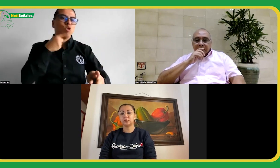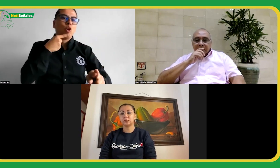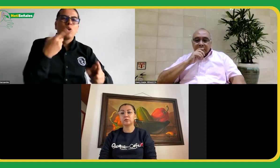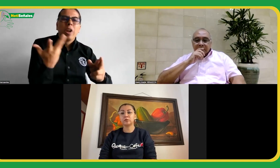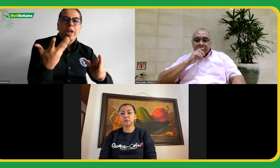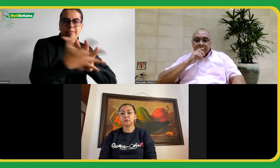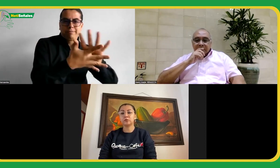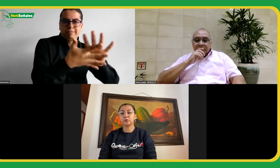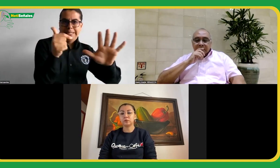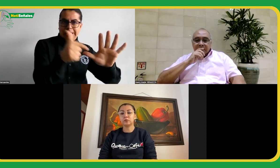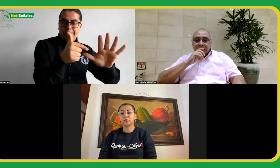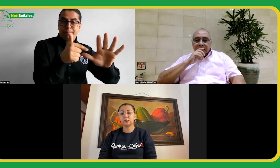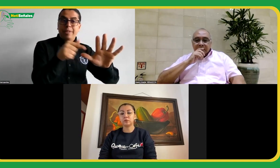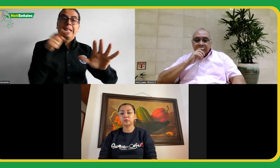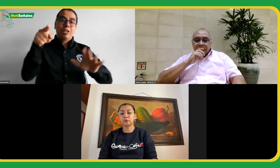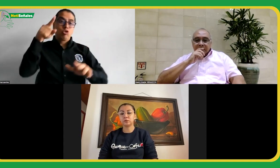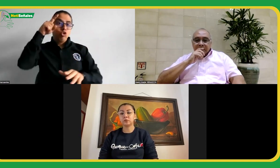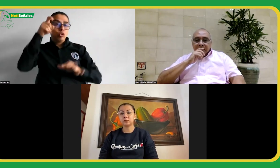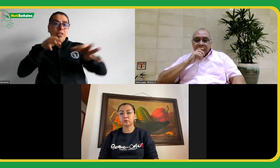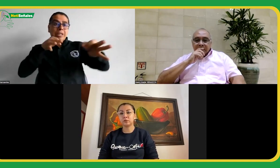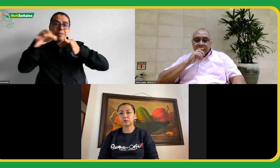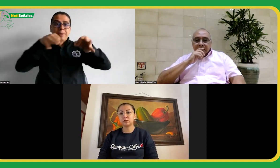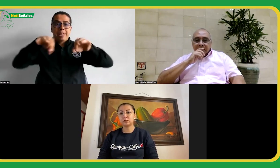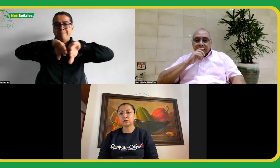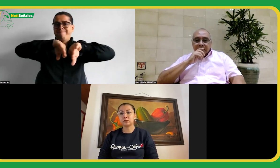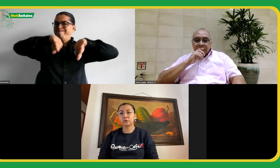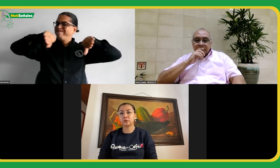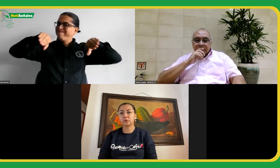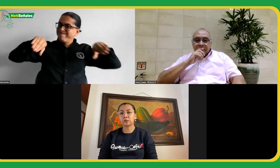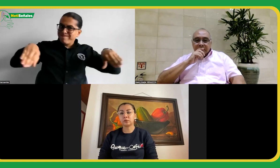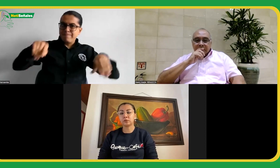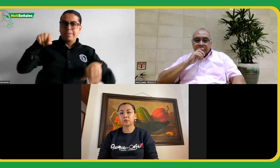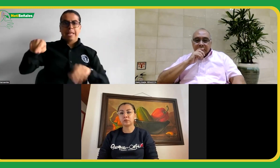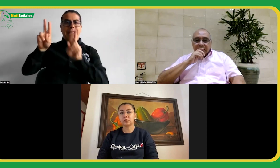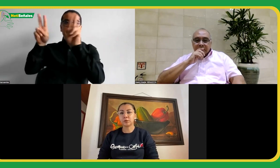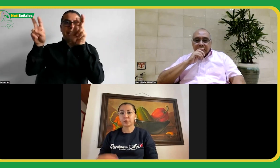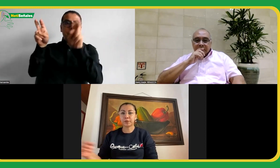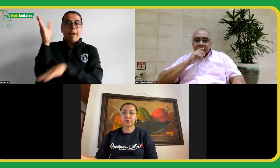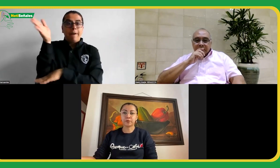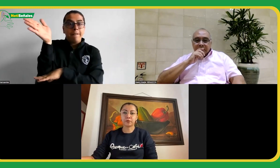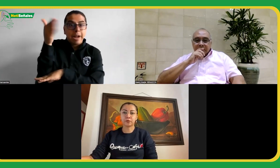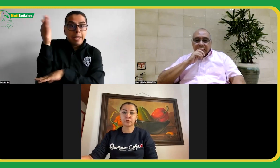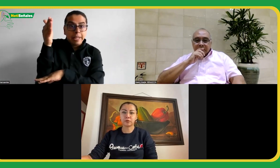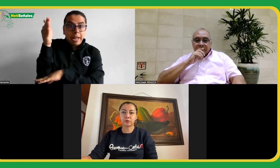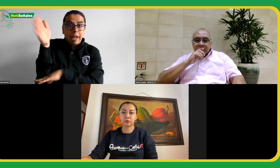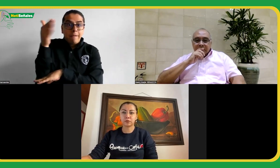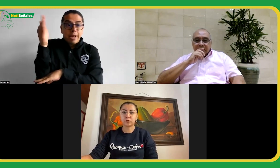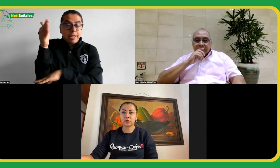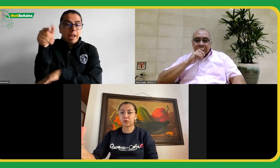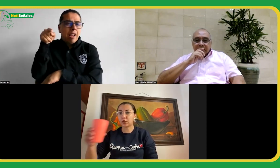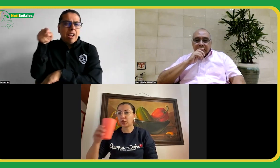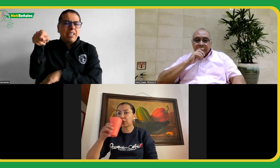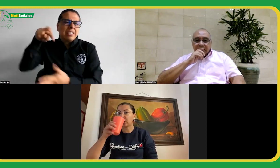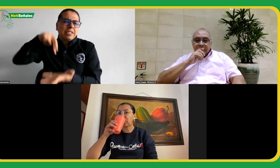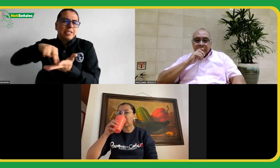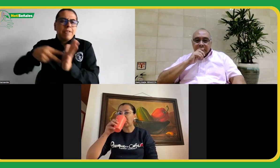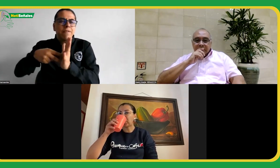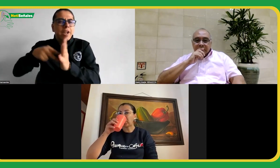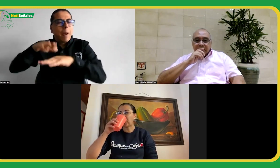sorda reconozca que es un espacio accesible en lengua de señas. Joseph decía que hay que separar este símbolo